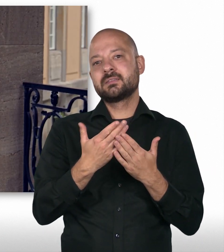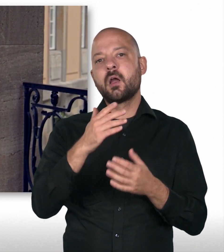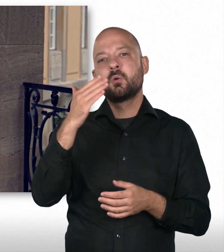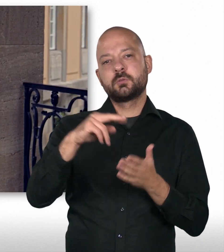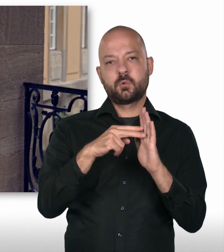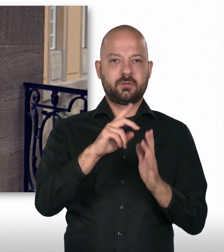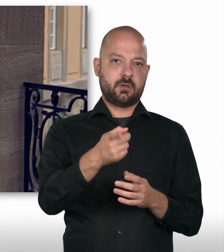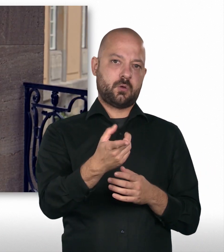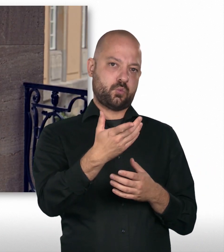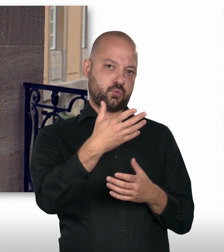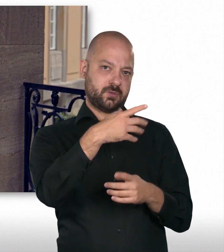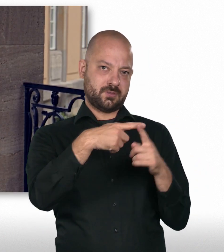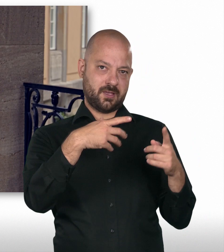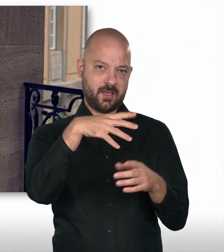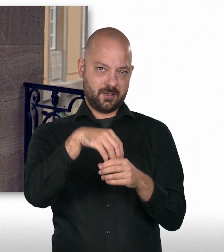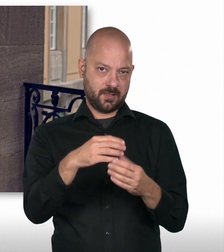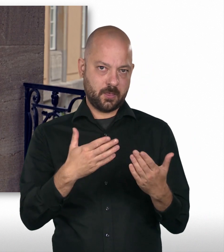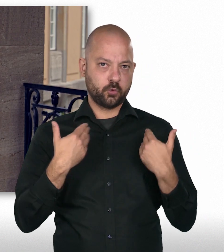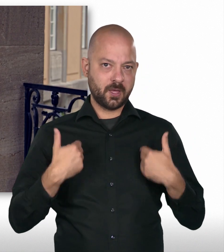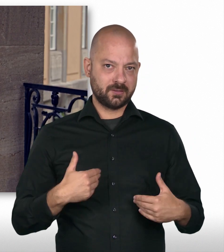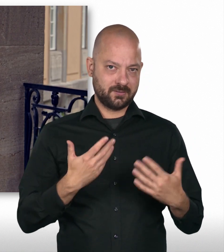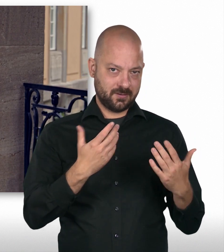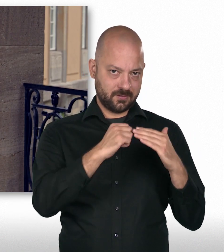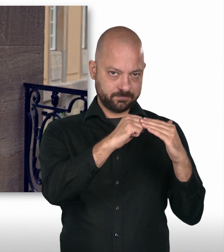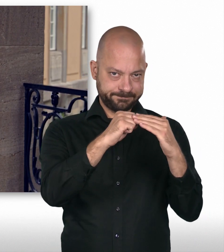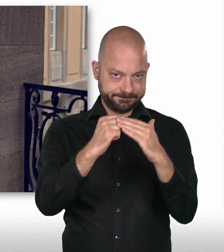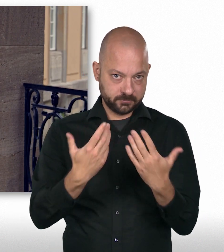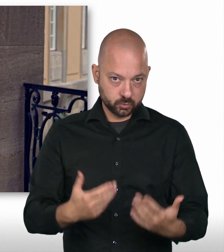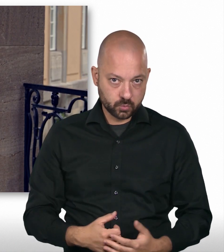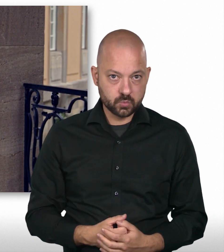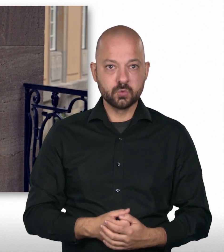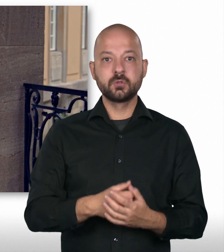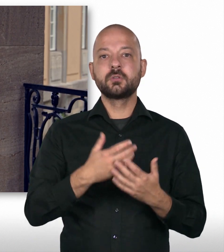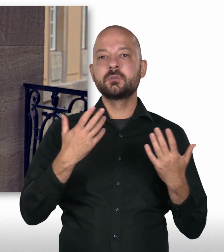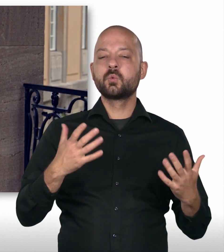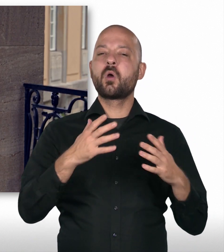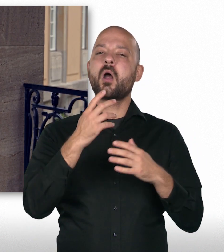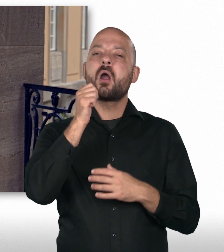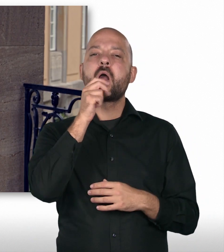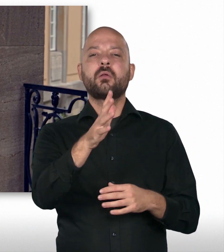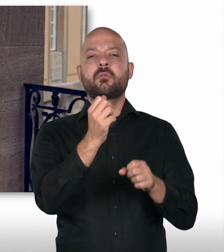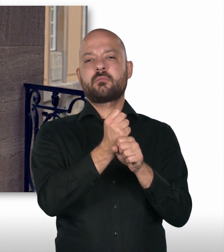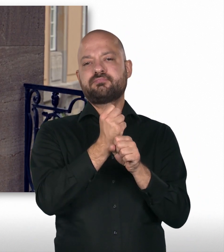das ist ein Teil der Außenpolitik. Und deswegen ist es für mich in